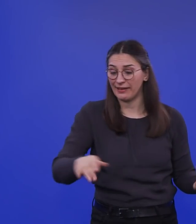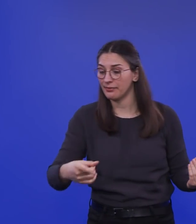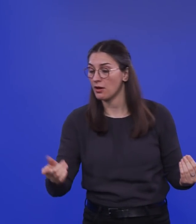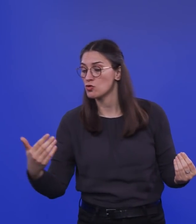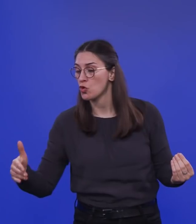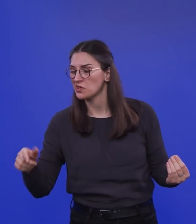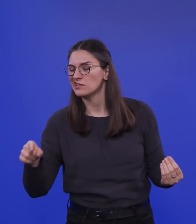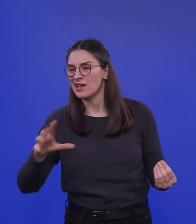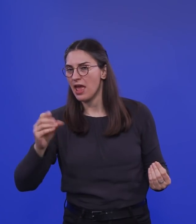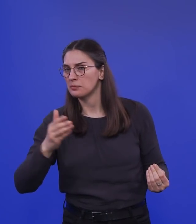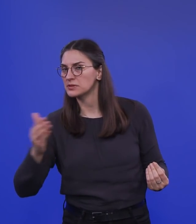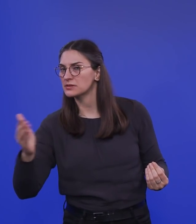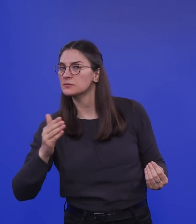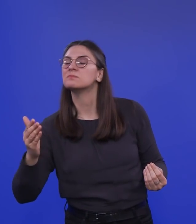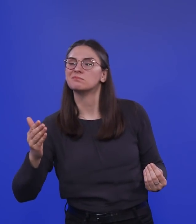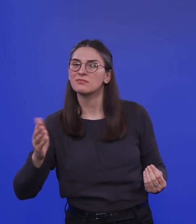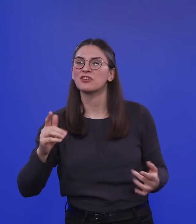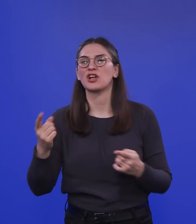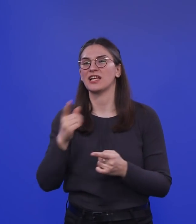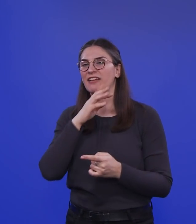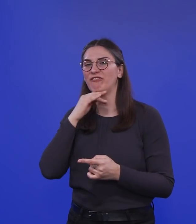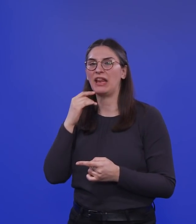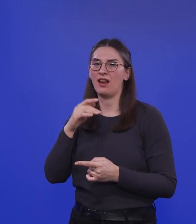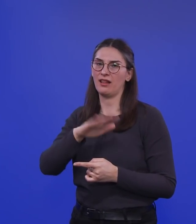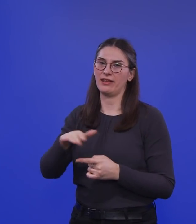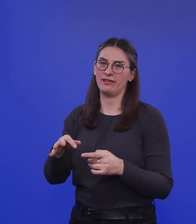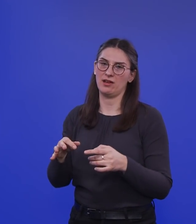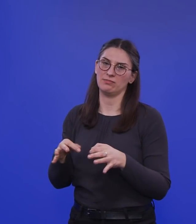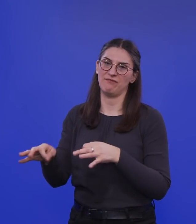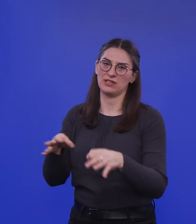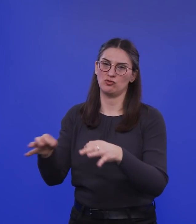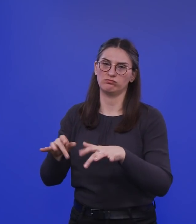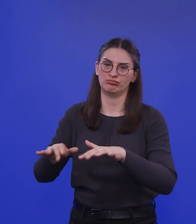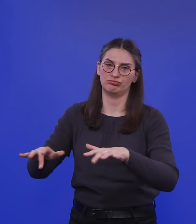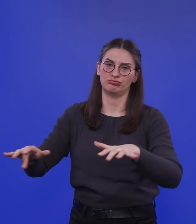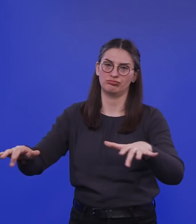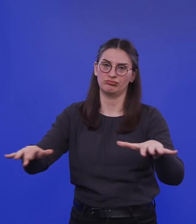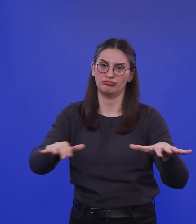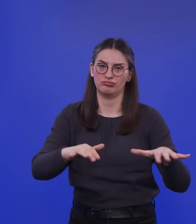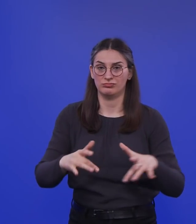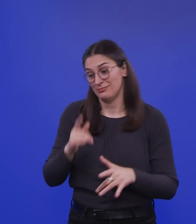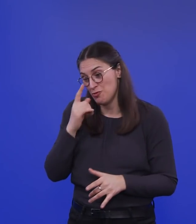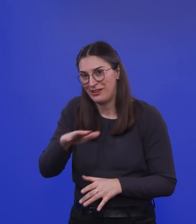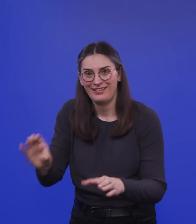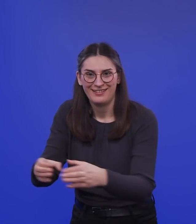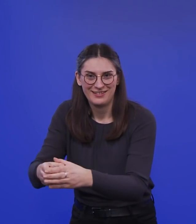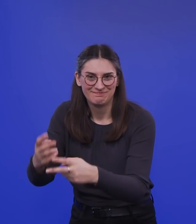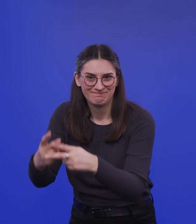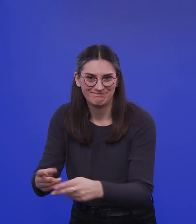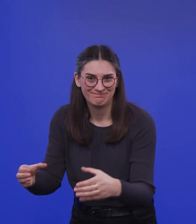spätestens dann wird man natürlich viel Infektionstätigkeit ausschließlich bei den Kindern haben. Und dann irgendwann kommt vielleicht auch dieser Begriff